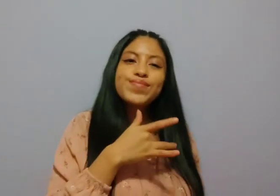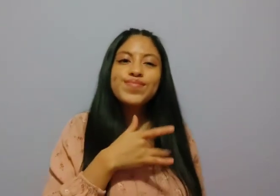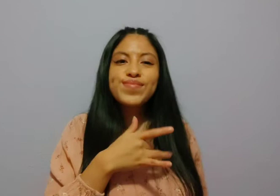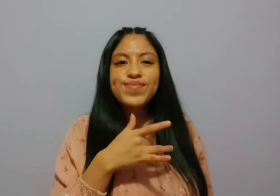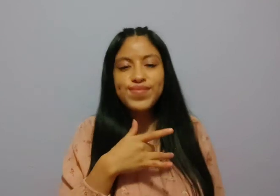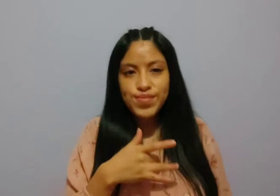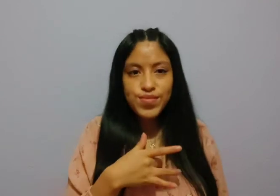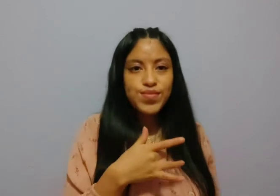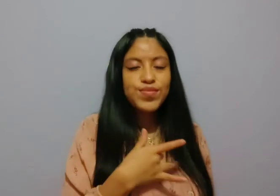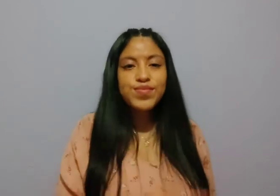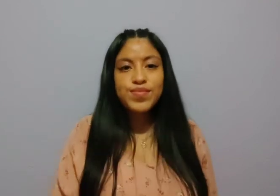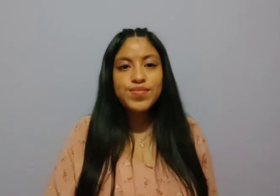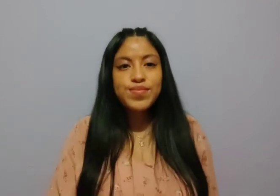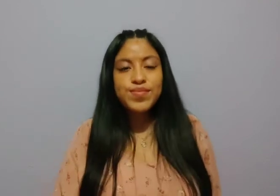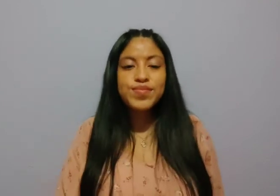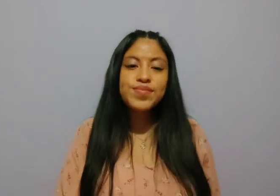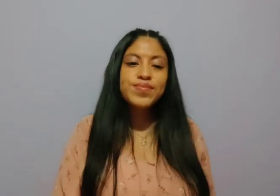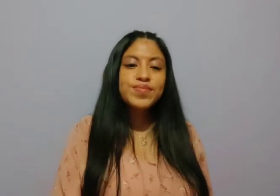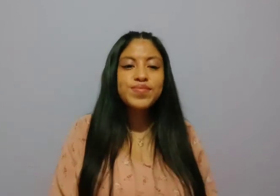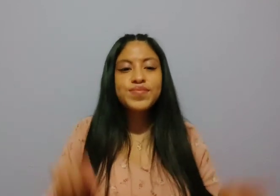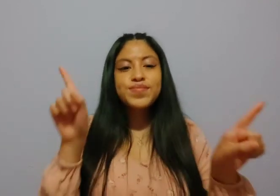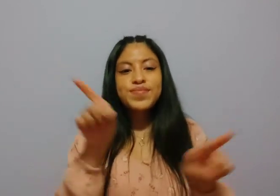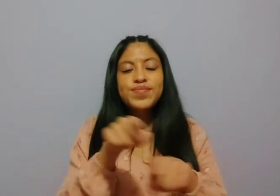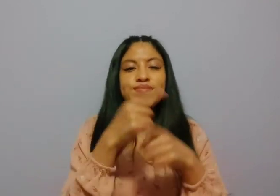Dime la si me